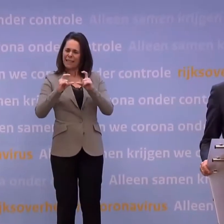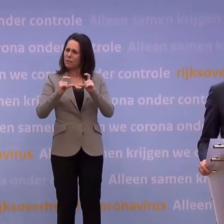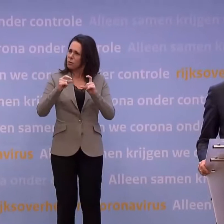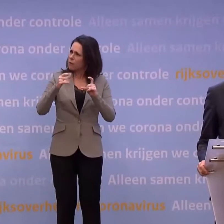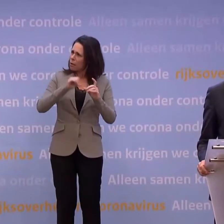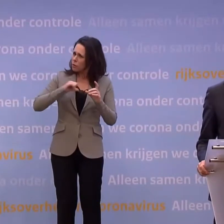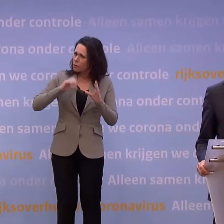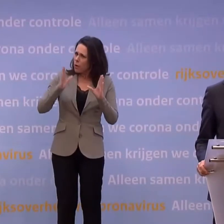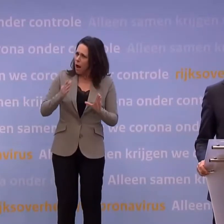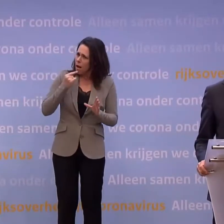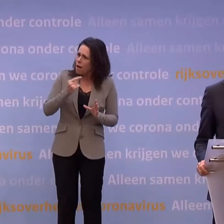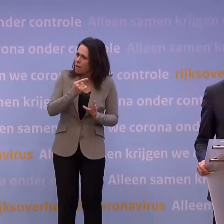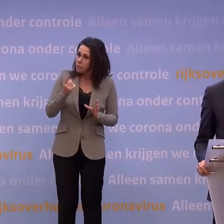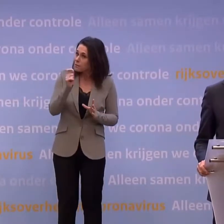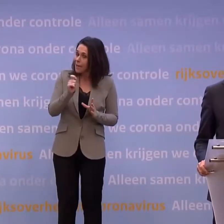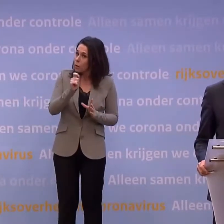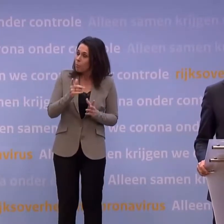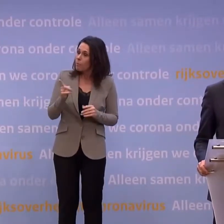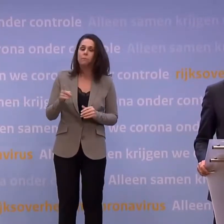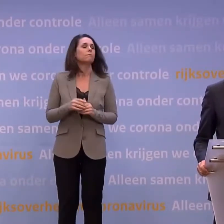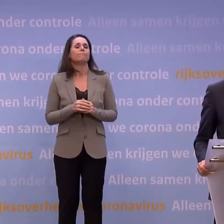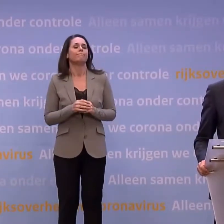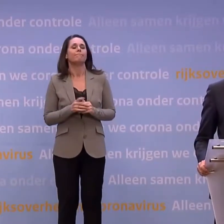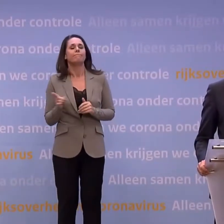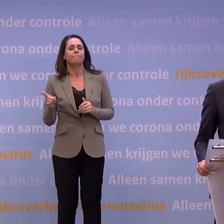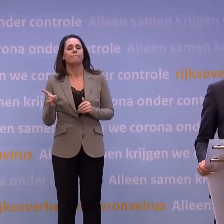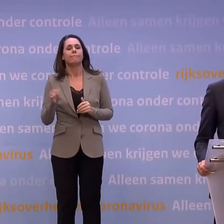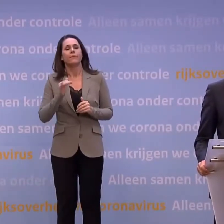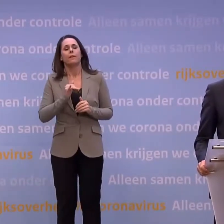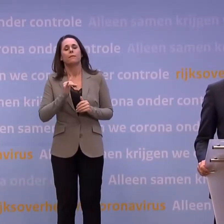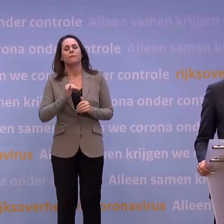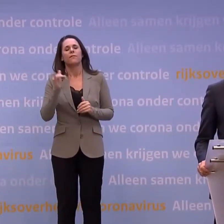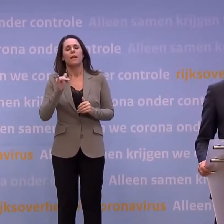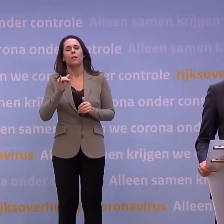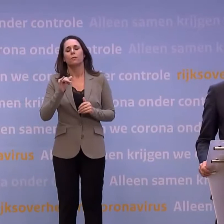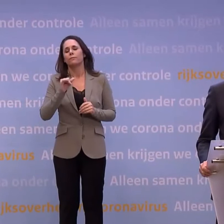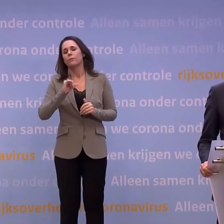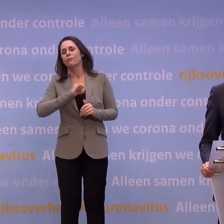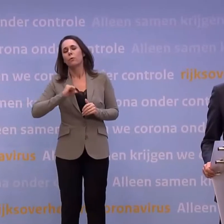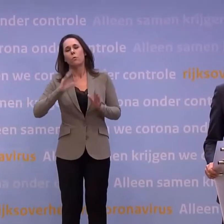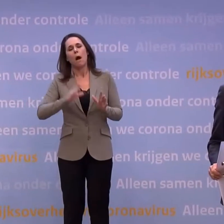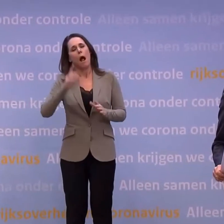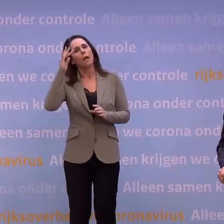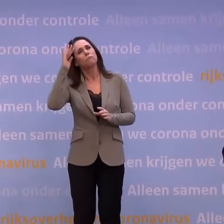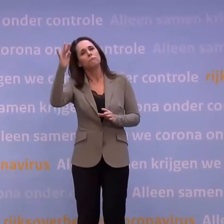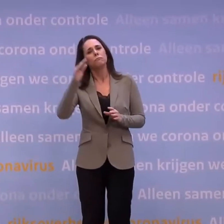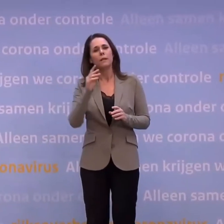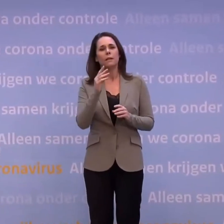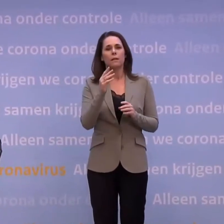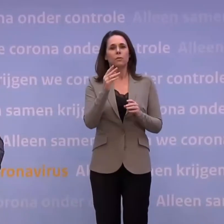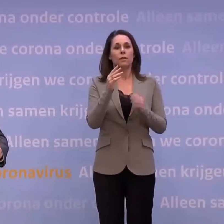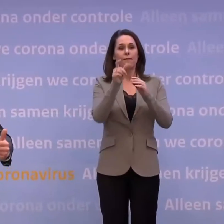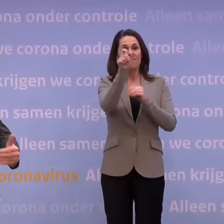daar nu over te hebben. Want u hangt er ook geen datum aan. Nee, het is inderdaad veel te vroeg om te speculeren. We gaan in de week voor 28 april